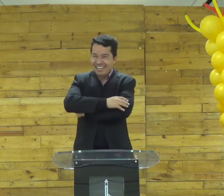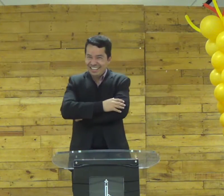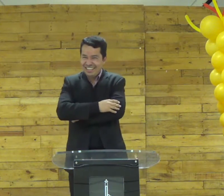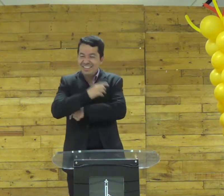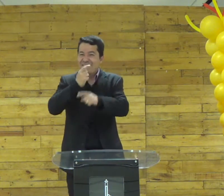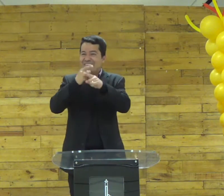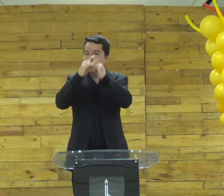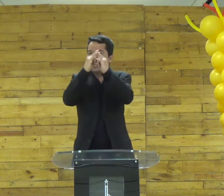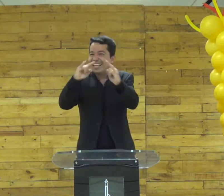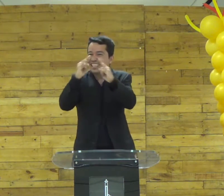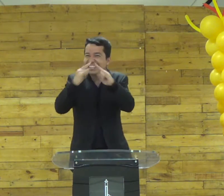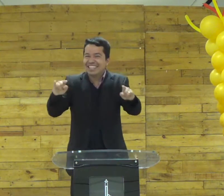por quê?